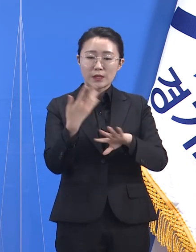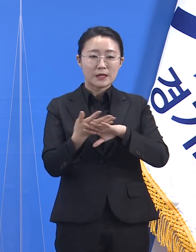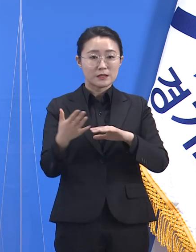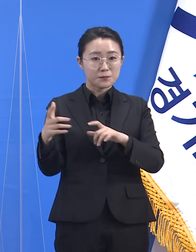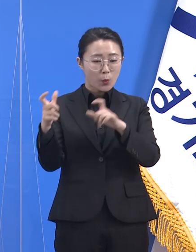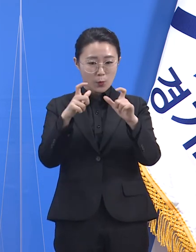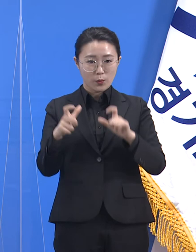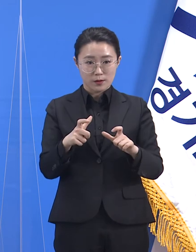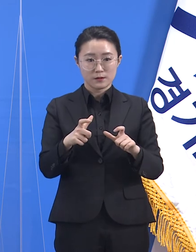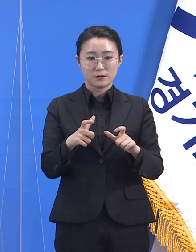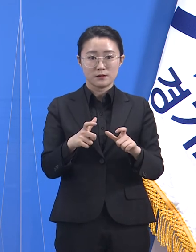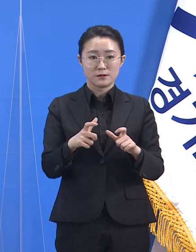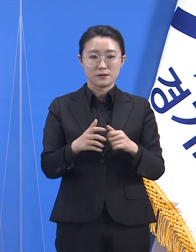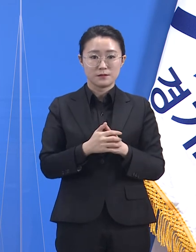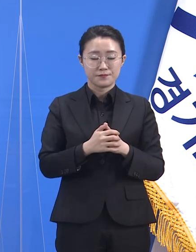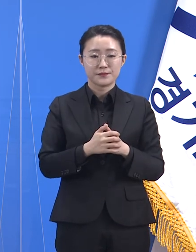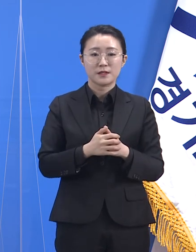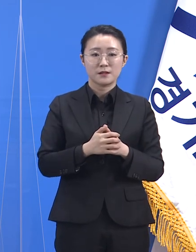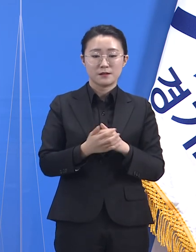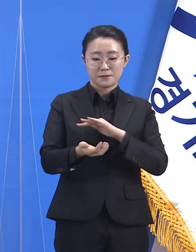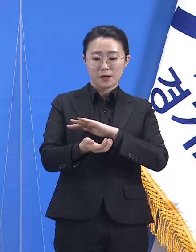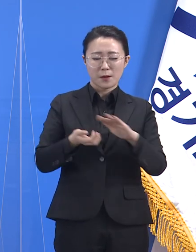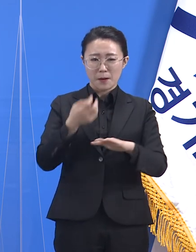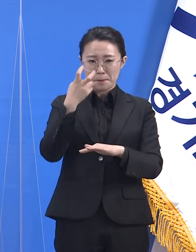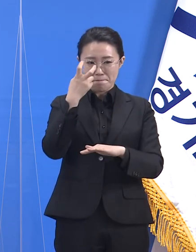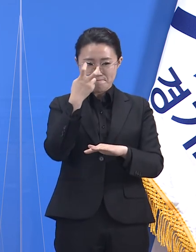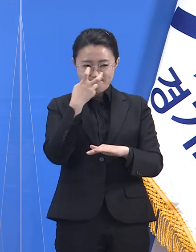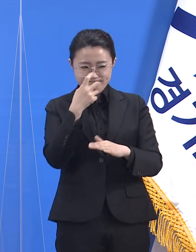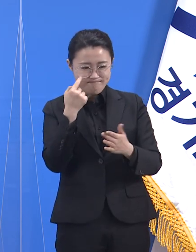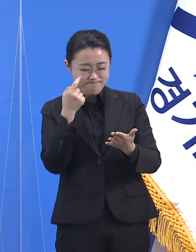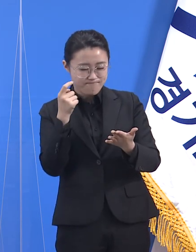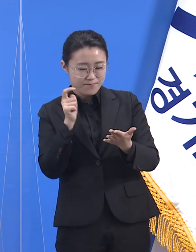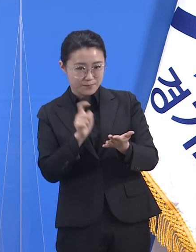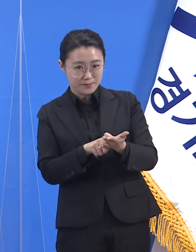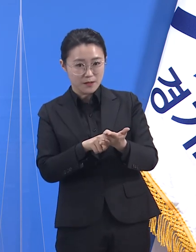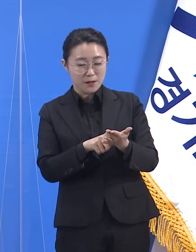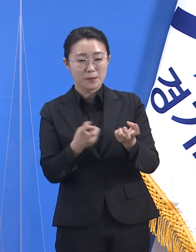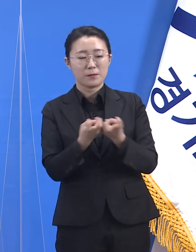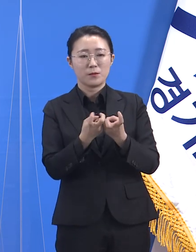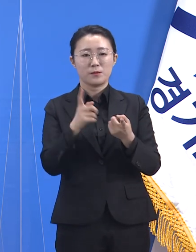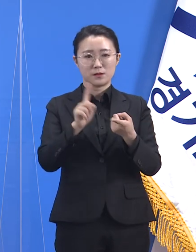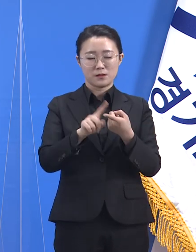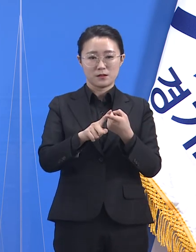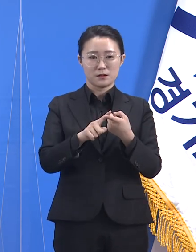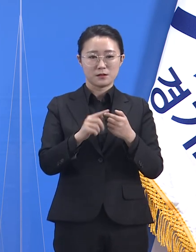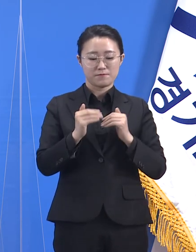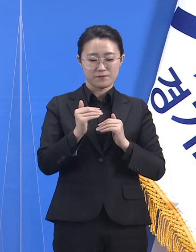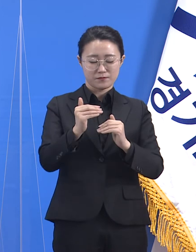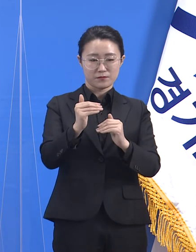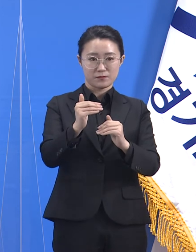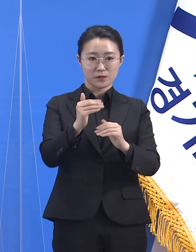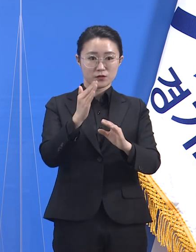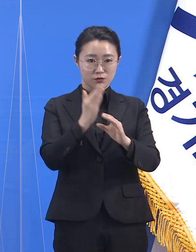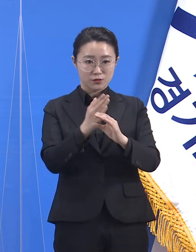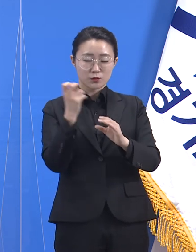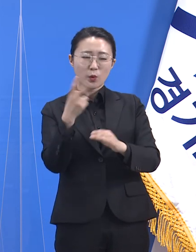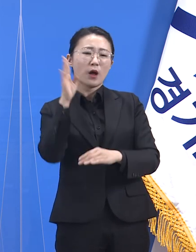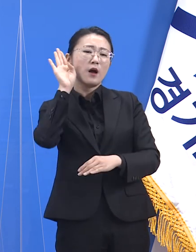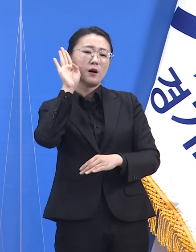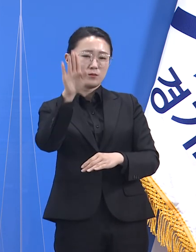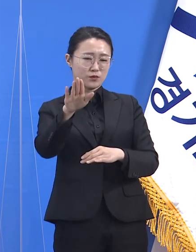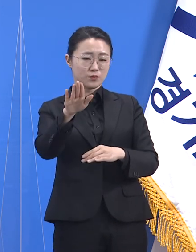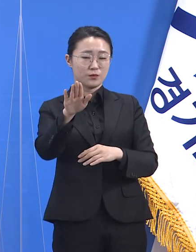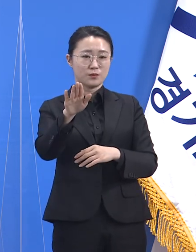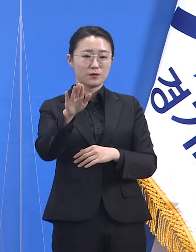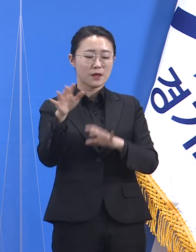일제검사 방법을 때로 활용해왔고 앞으로도 그러할 것으로 예상합니다. 하지만 이런 단면적인